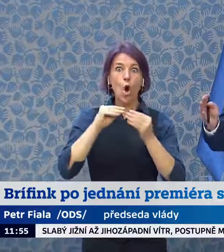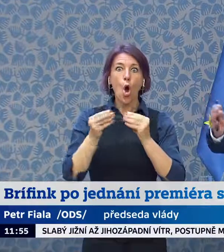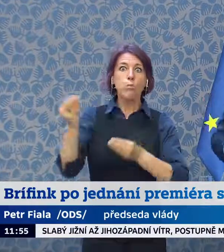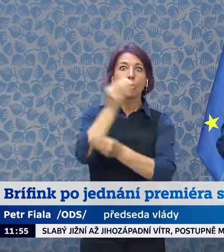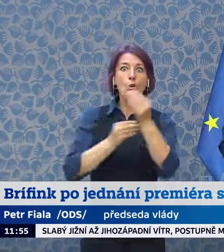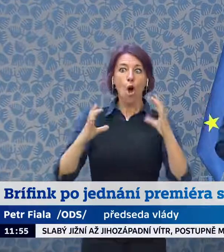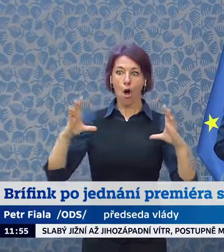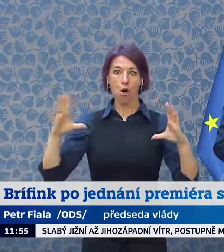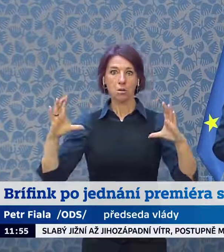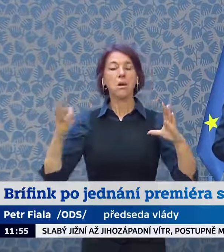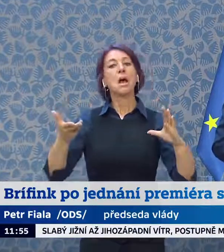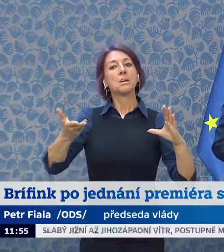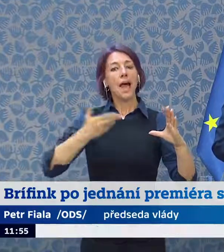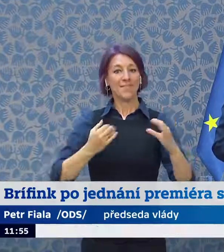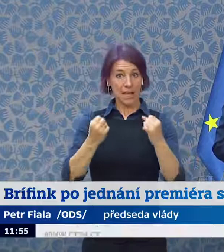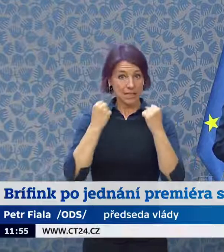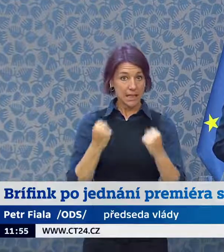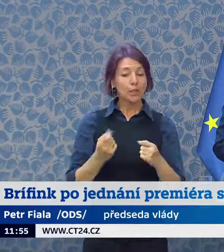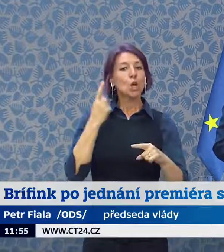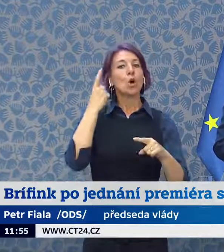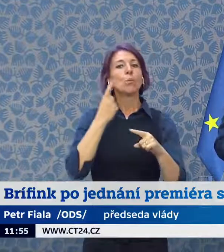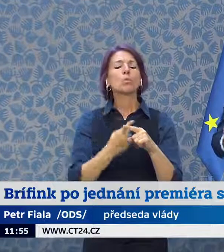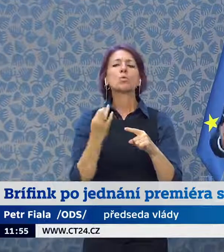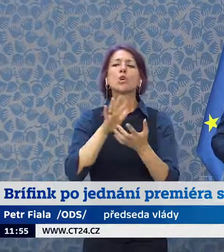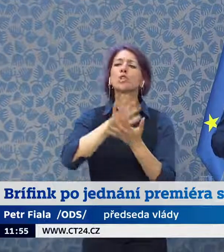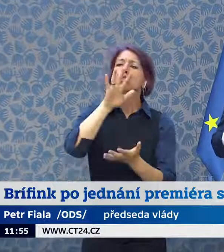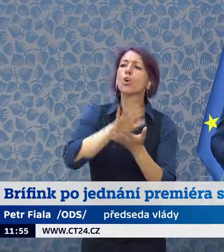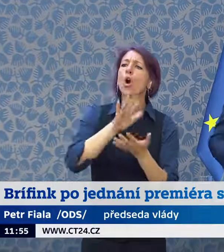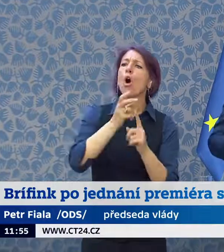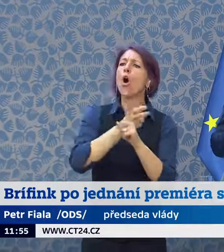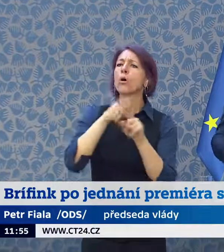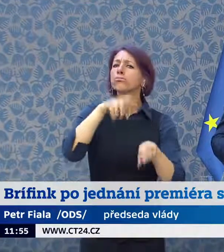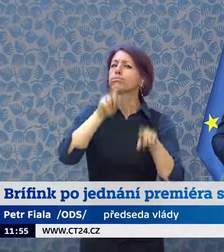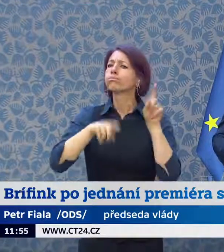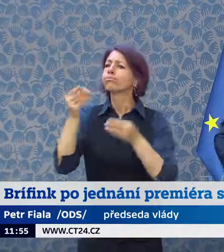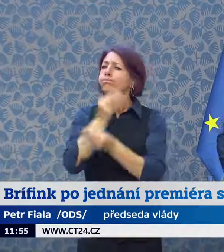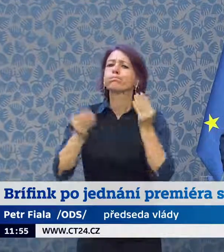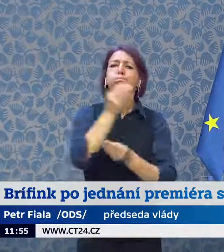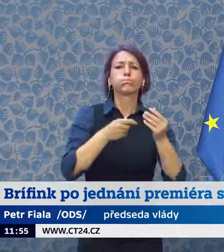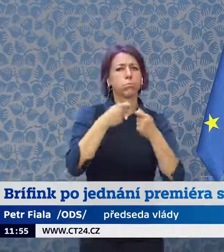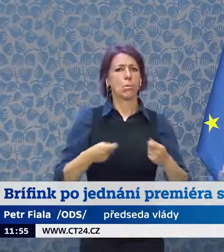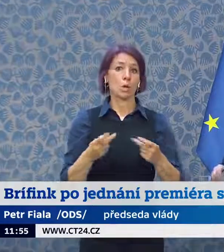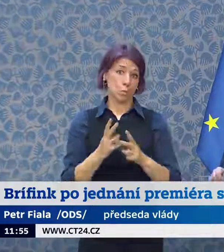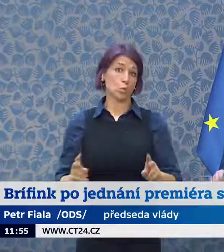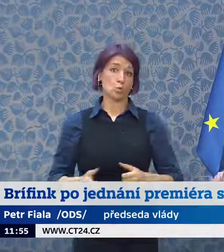současně diverzifikovanější, pokud jde o zdroje a suroviny, které potřebujeme.